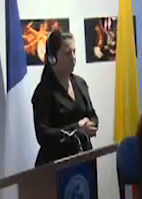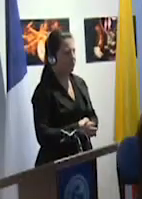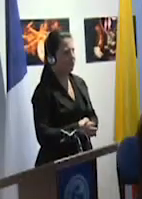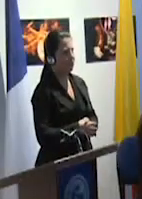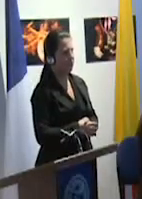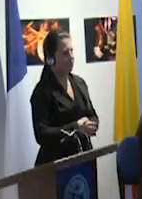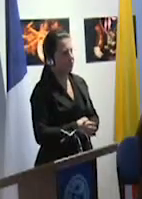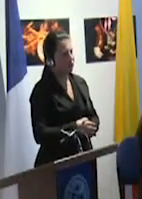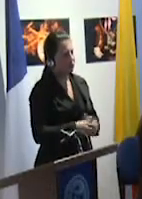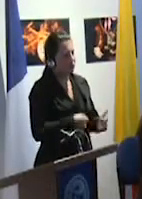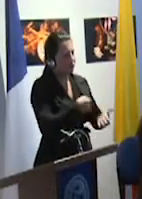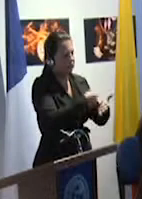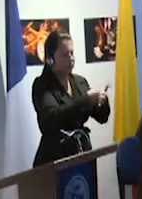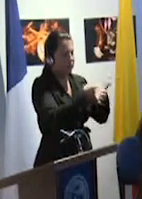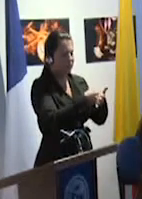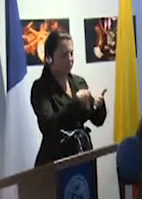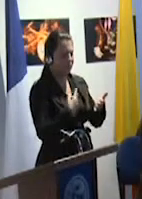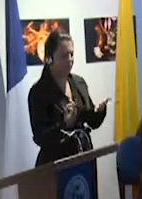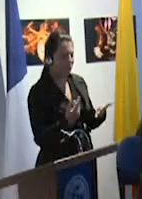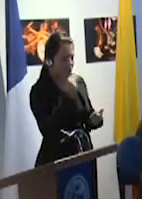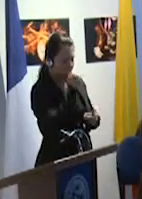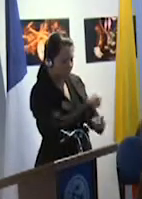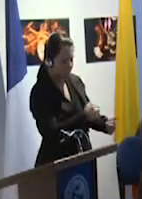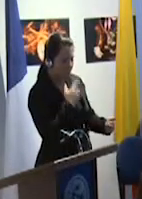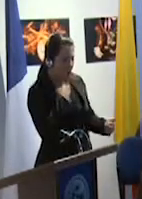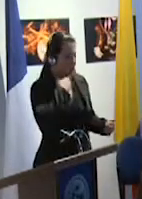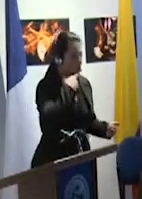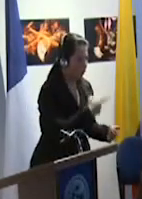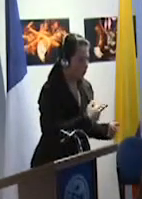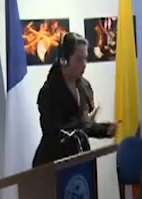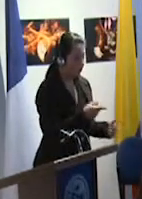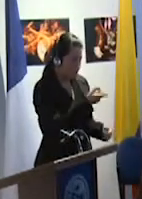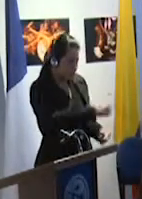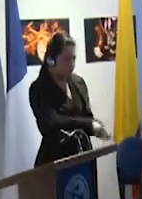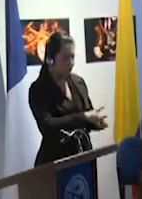il'agit